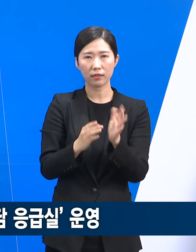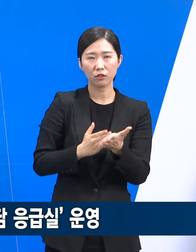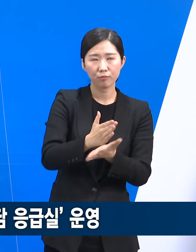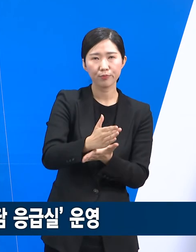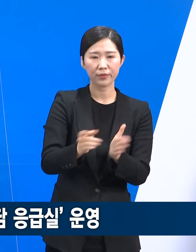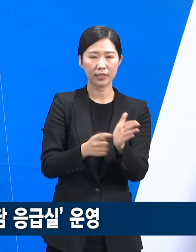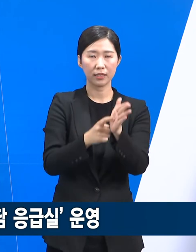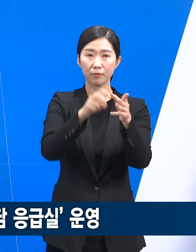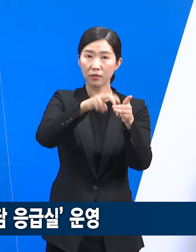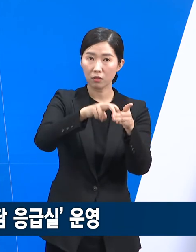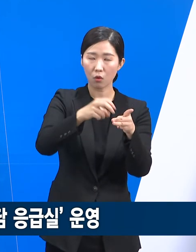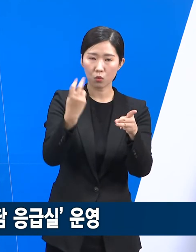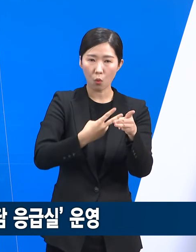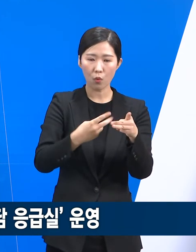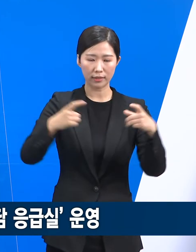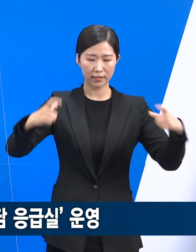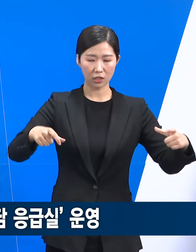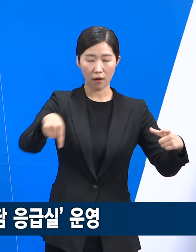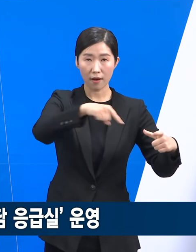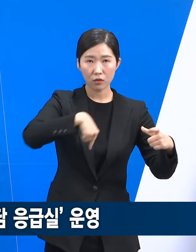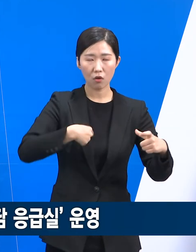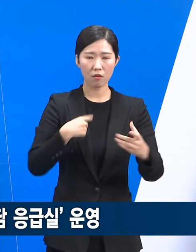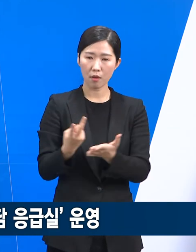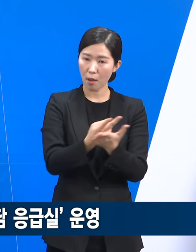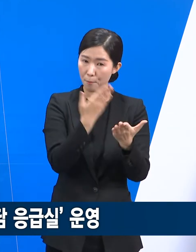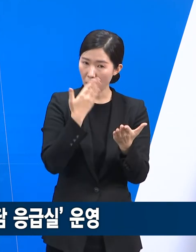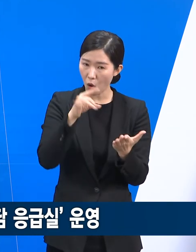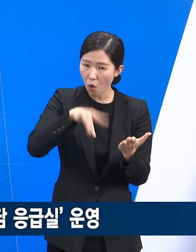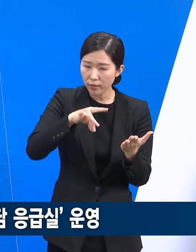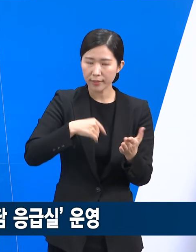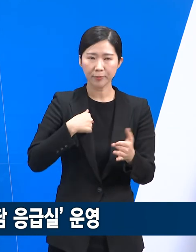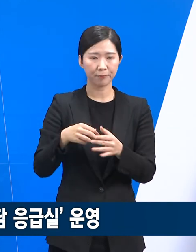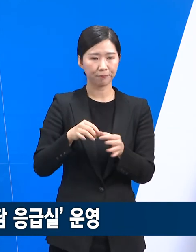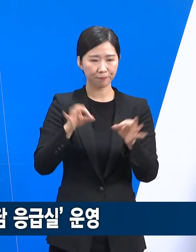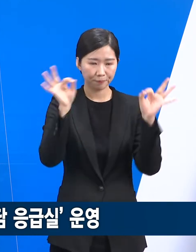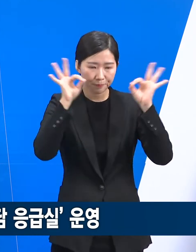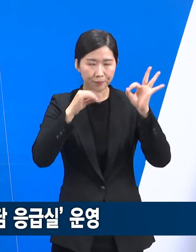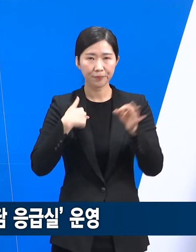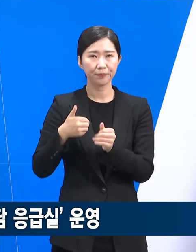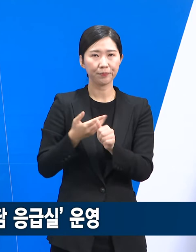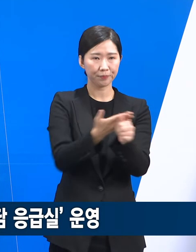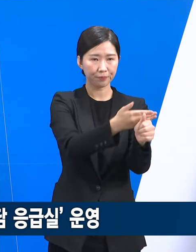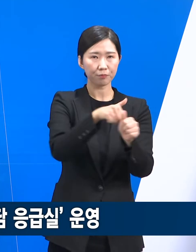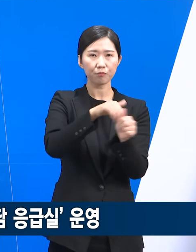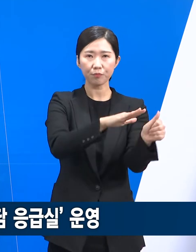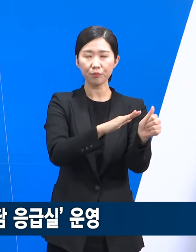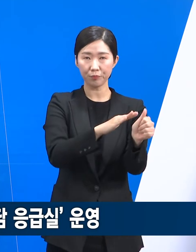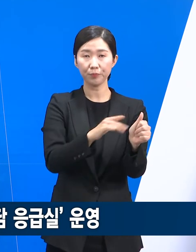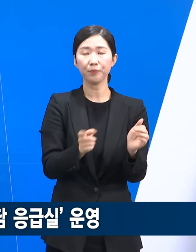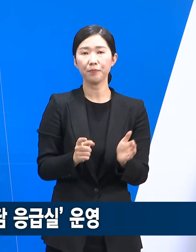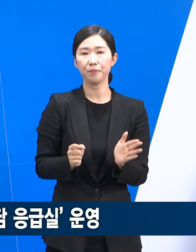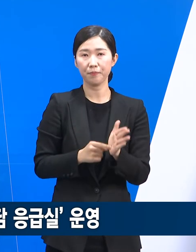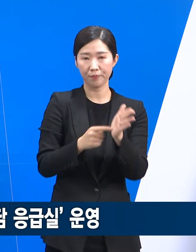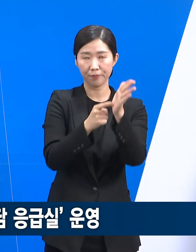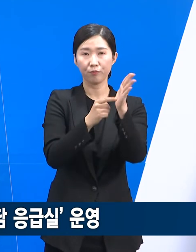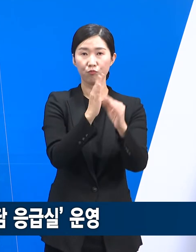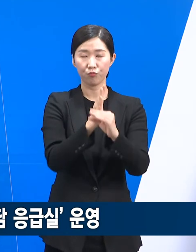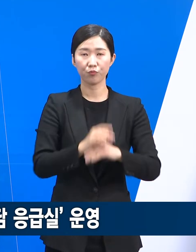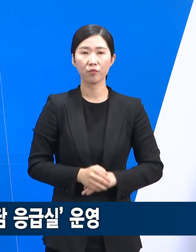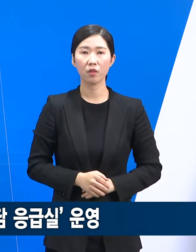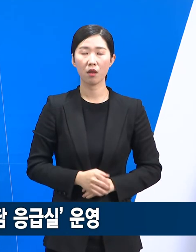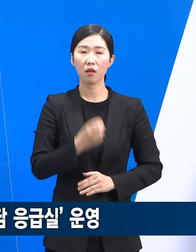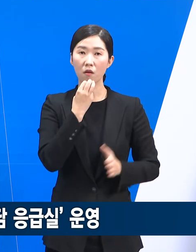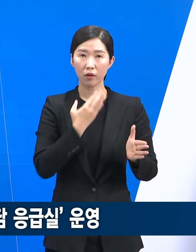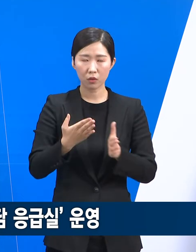권역지역응급의료센터 등 수용가능한 병상으로 신속히 배정하고 있습니다. 현재 도내 코로나19 확진자